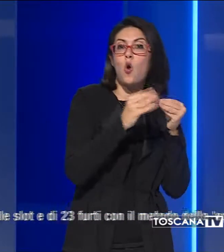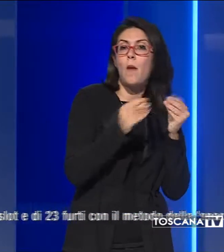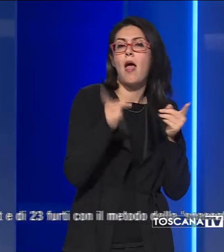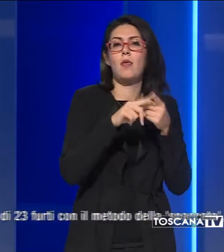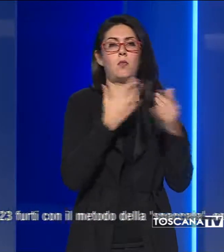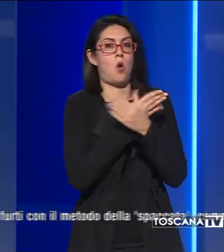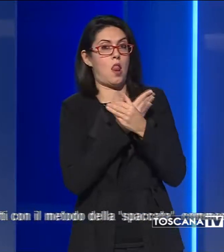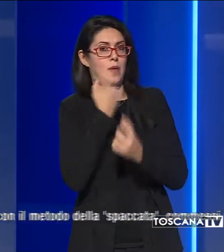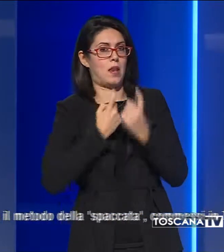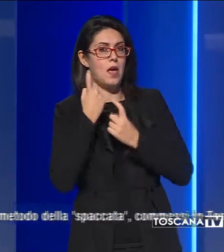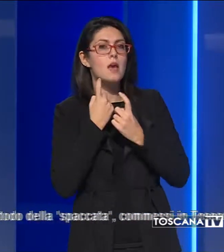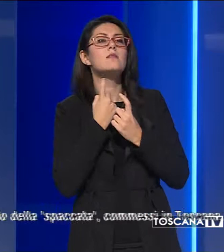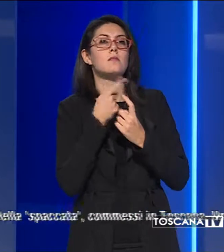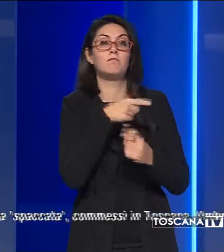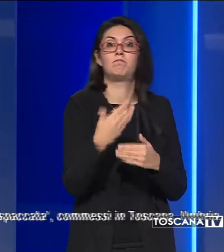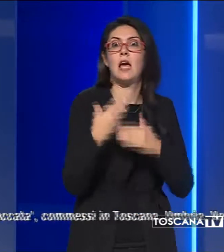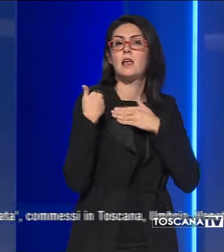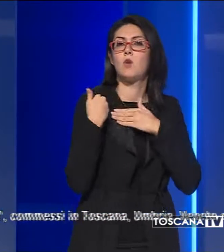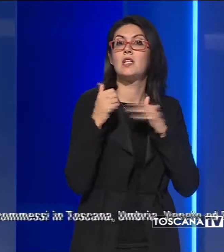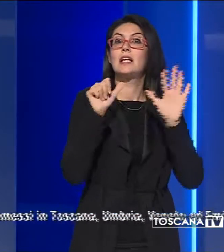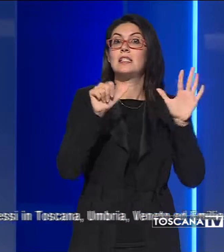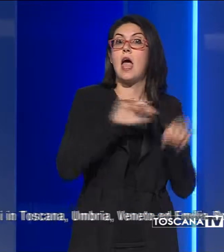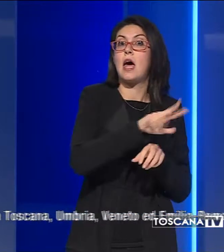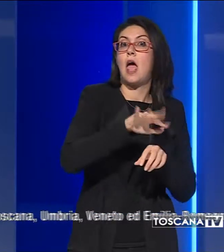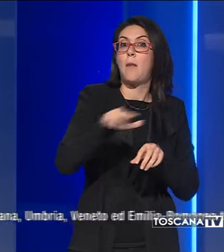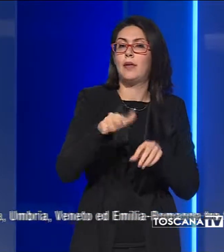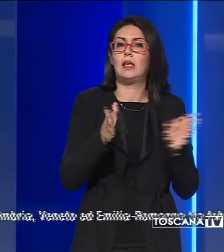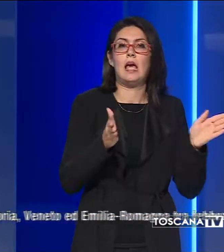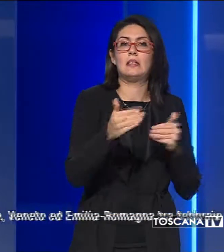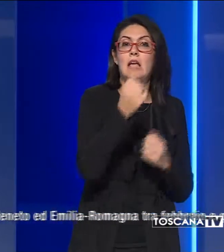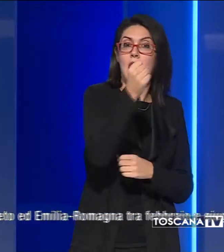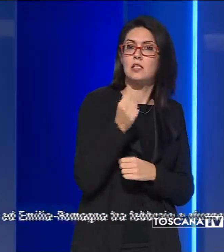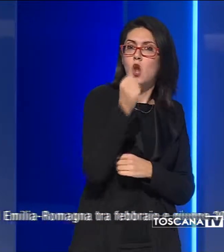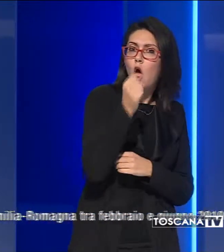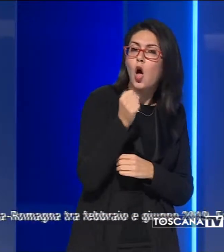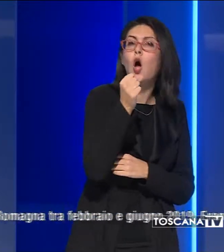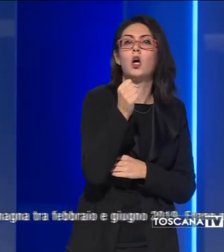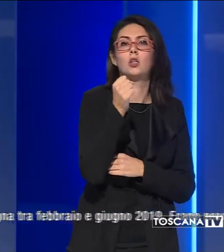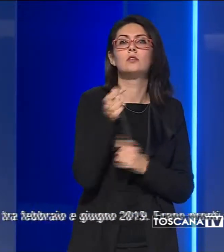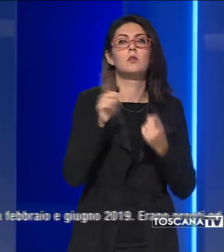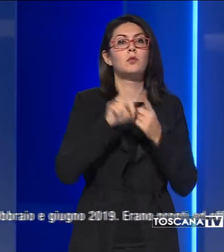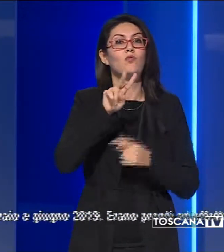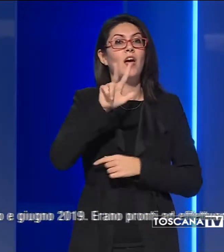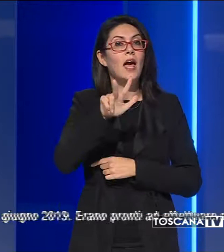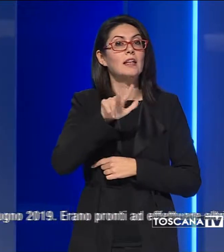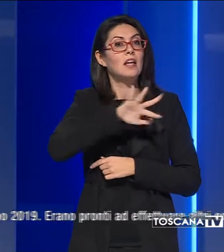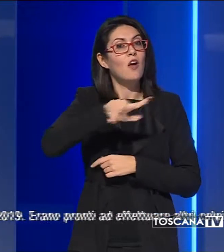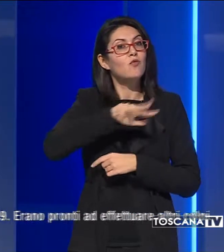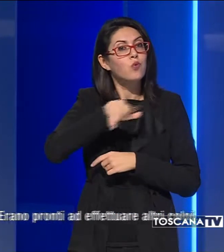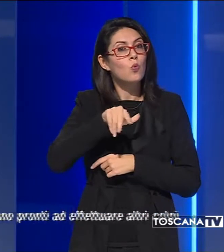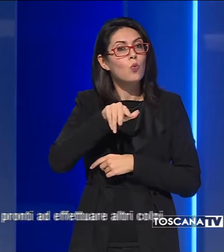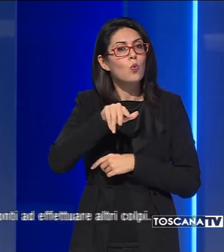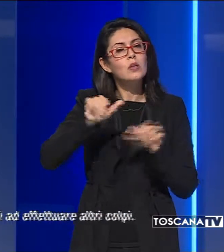albanesi, sarebbe responsabile di 6 rapine a sale slot e di 23 furti con il metodo